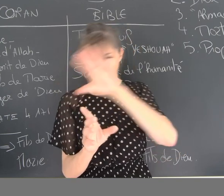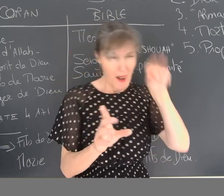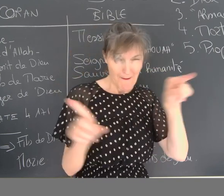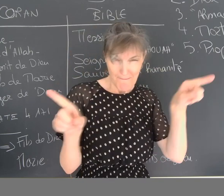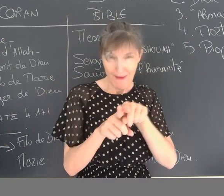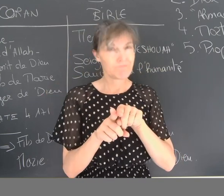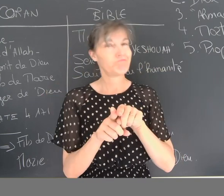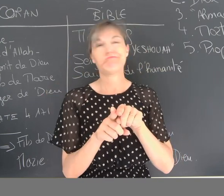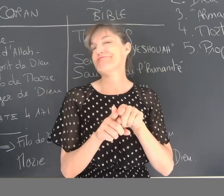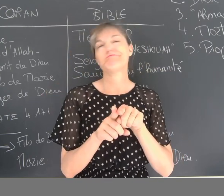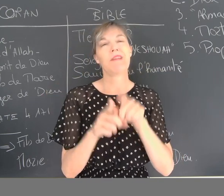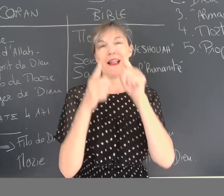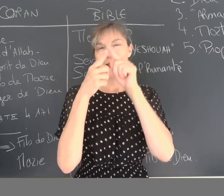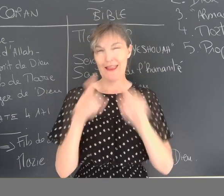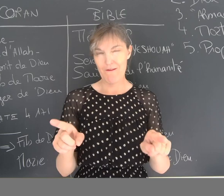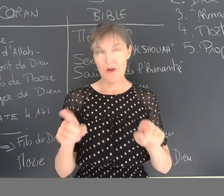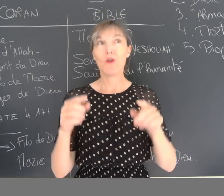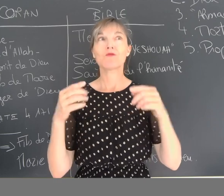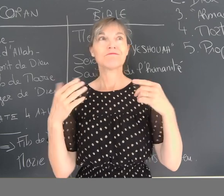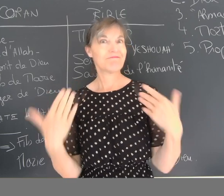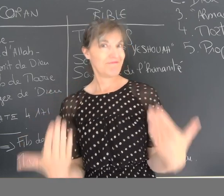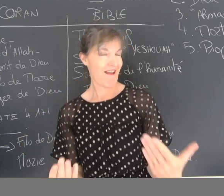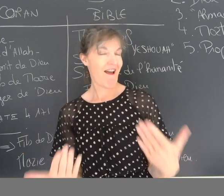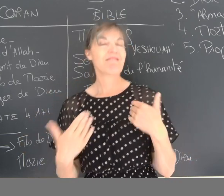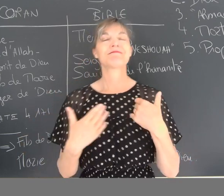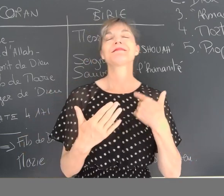on remarque, si on analyse les deux textes, ce n'est pas la même personne.